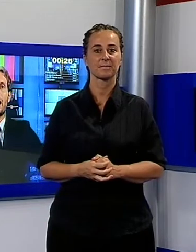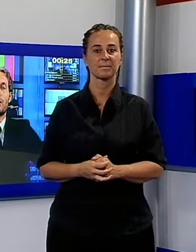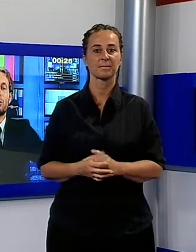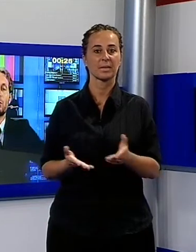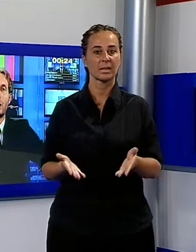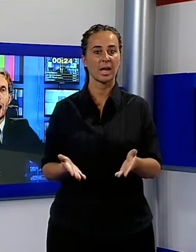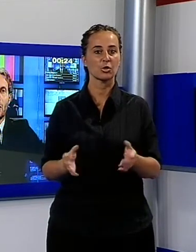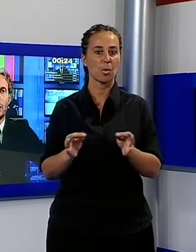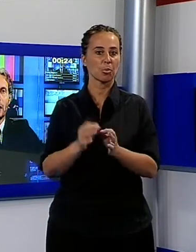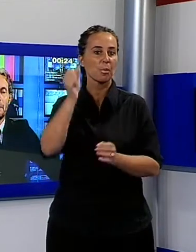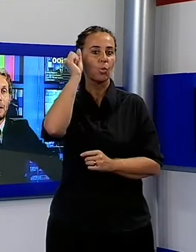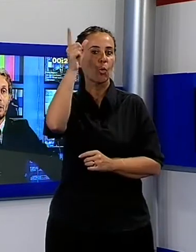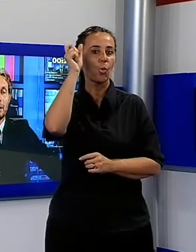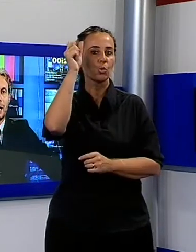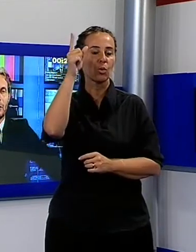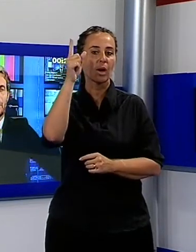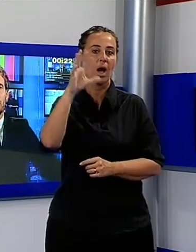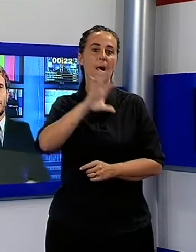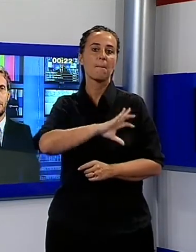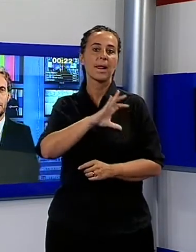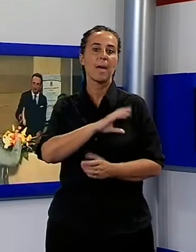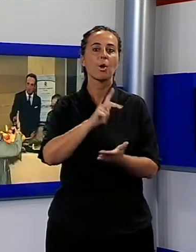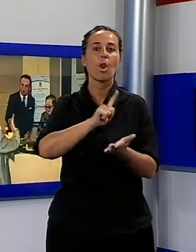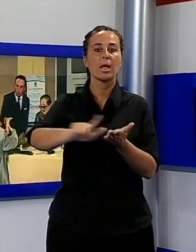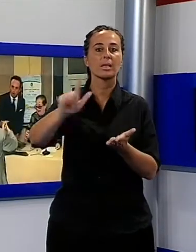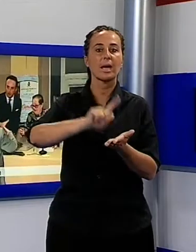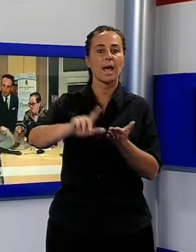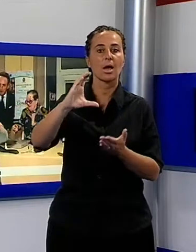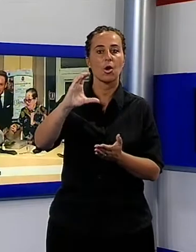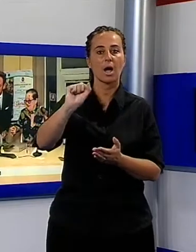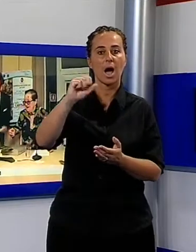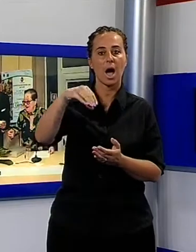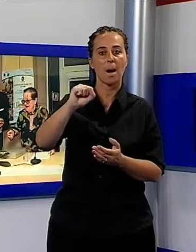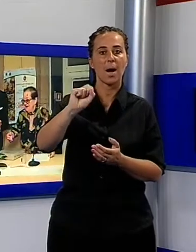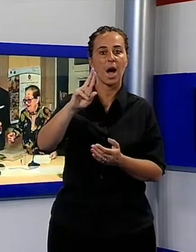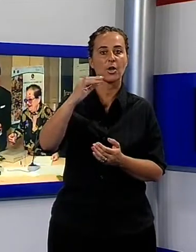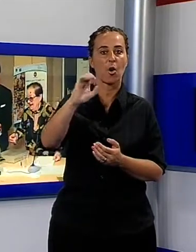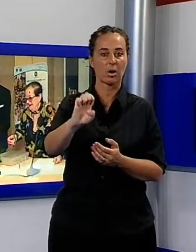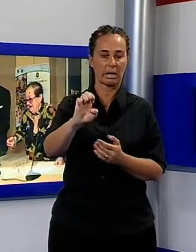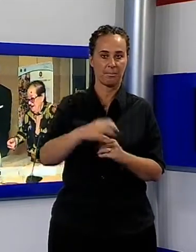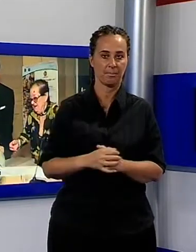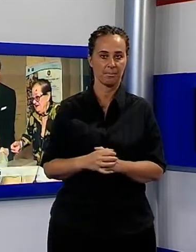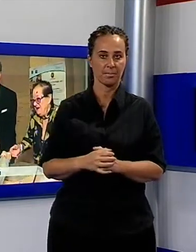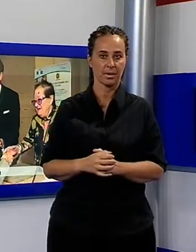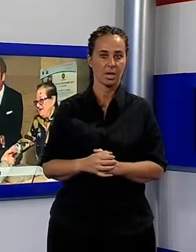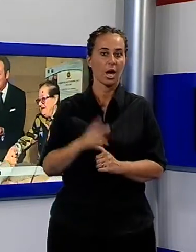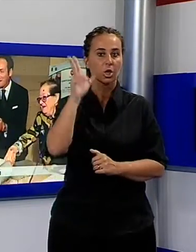cultura con il premio letterario Camaiore. Silvia Venuti, con l'opera Sulla soglia della trasparenza, edita da